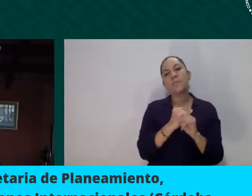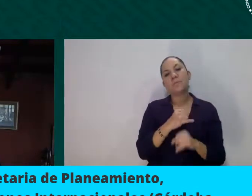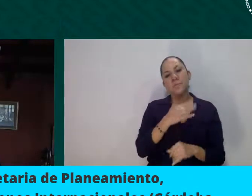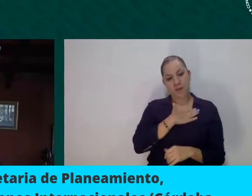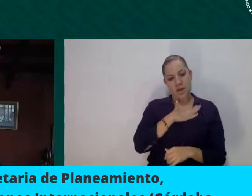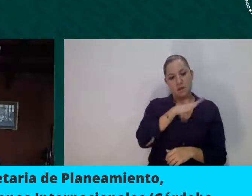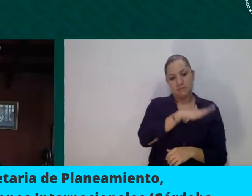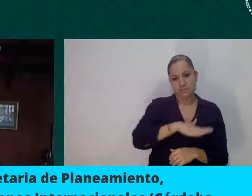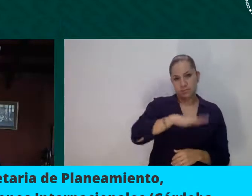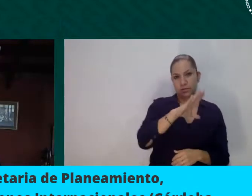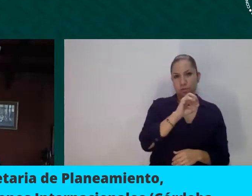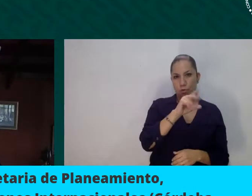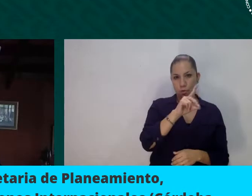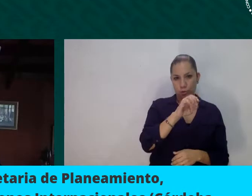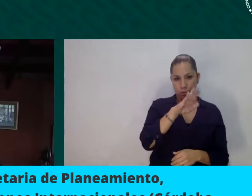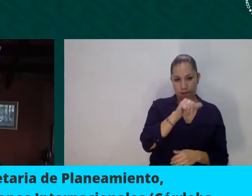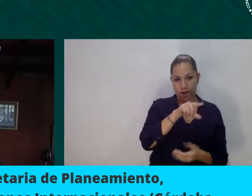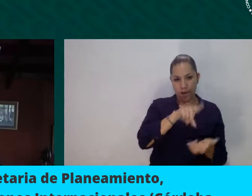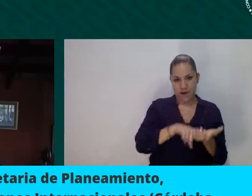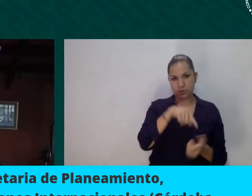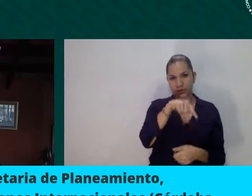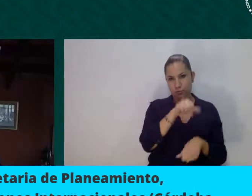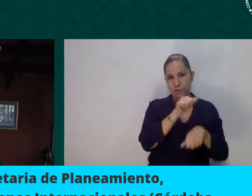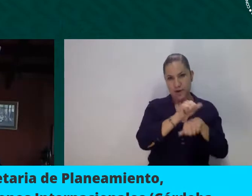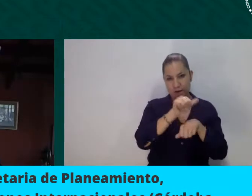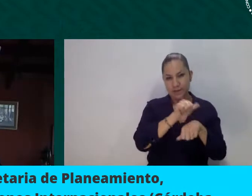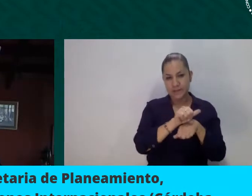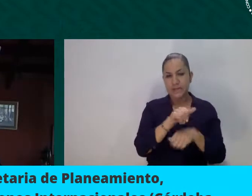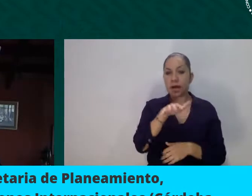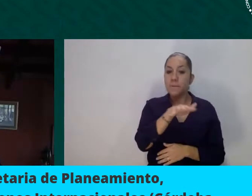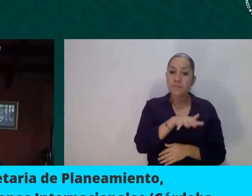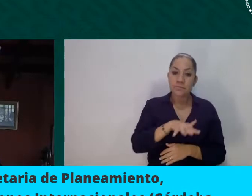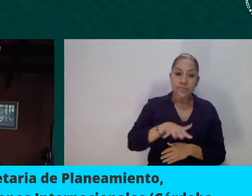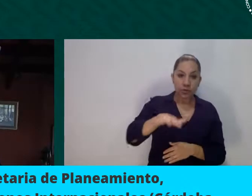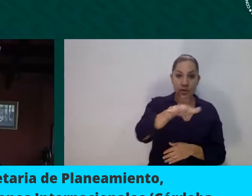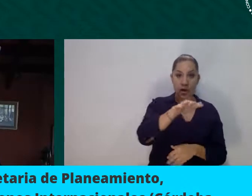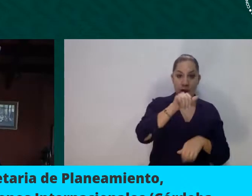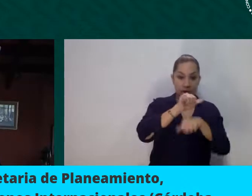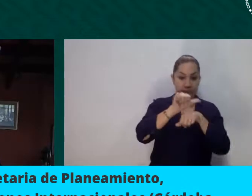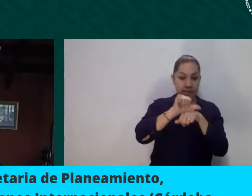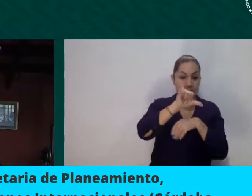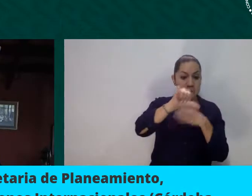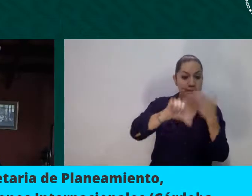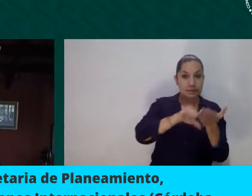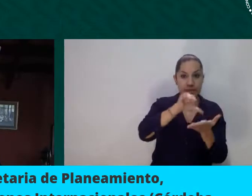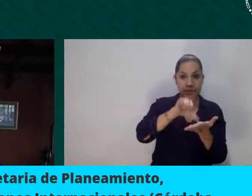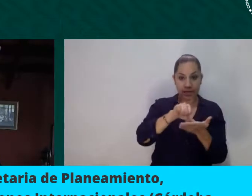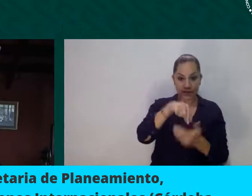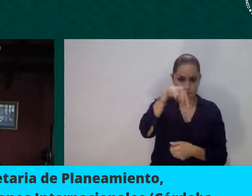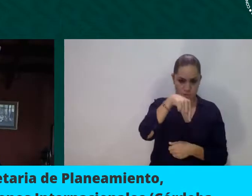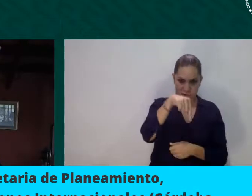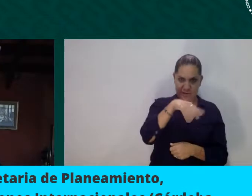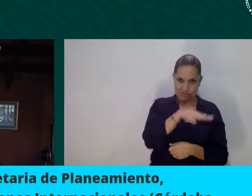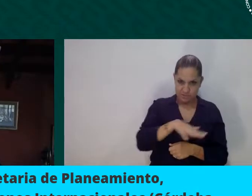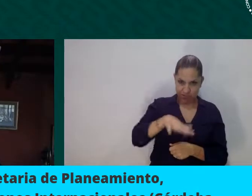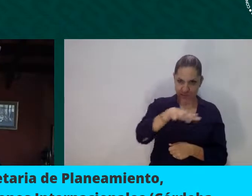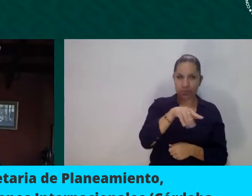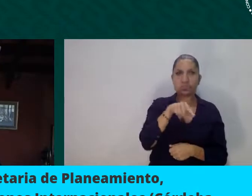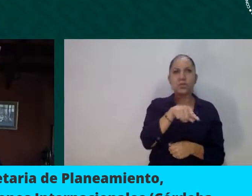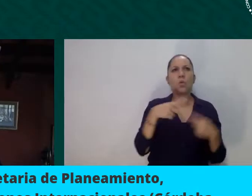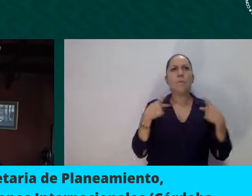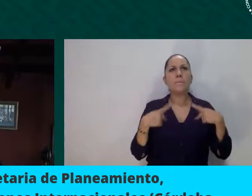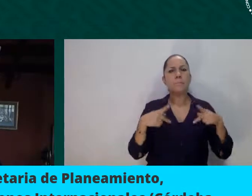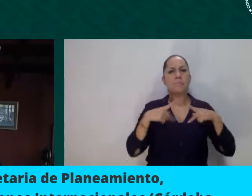Está ubicada en el centro de la República Argentina y cuenta con una población cercana de 1.300.000 habitantes.